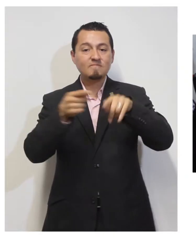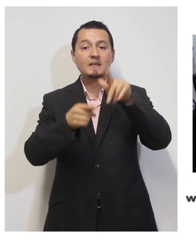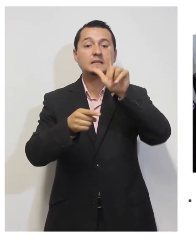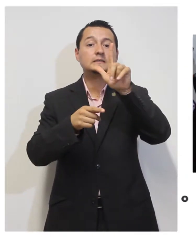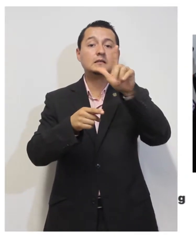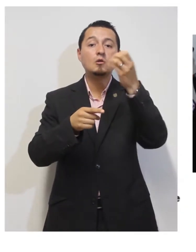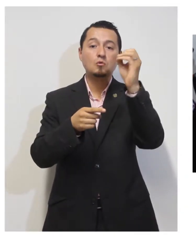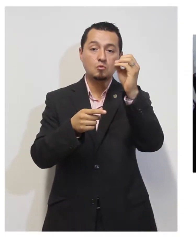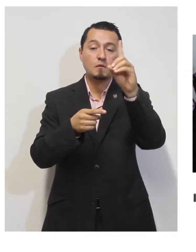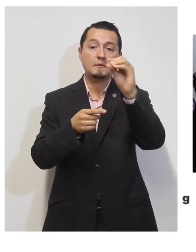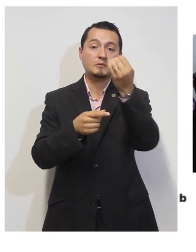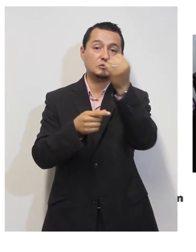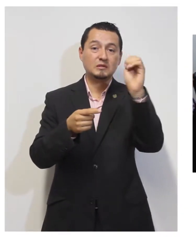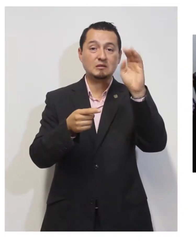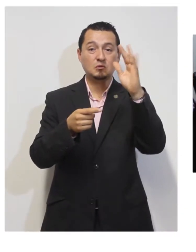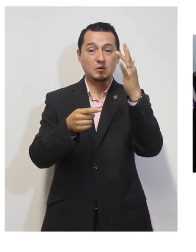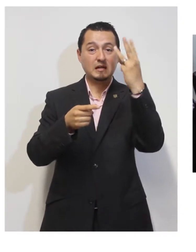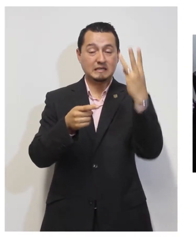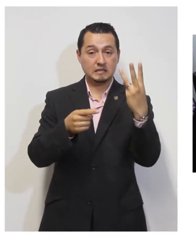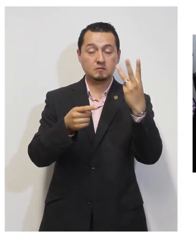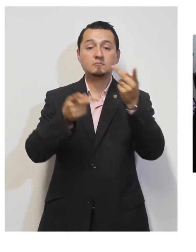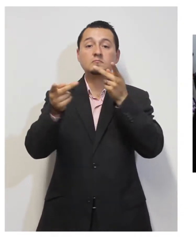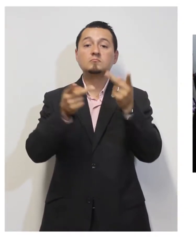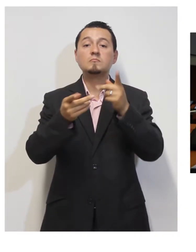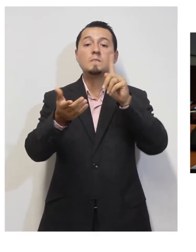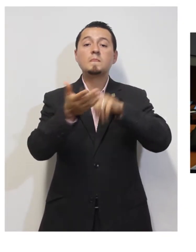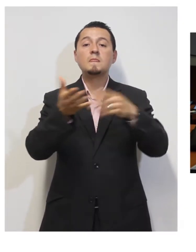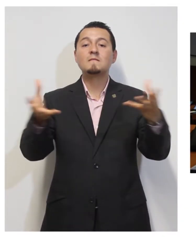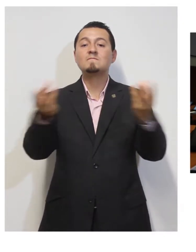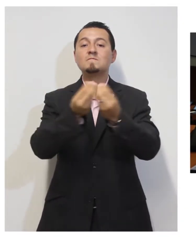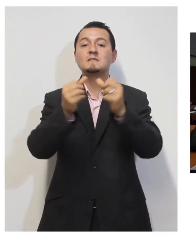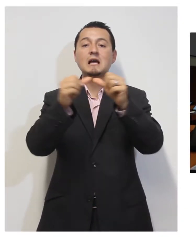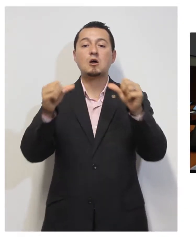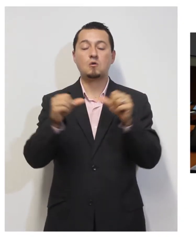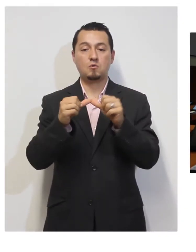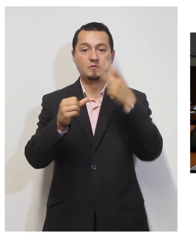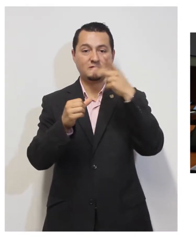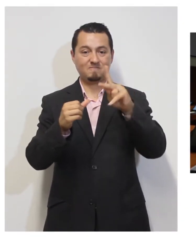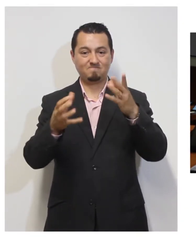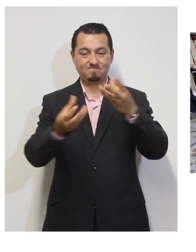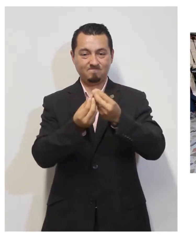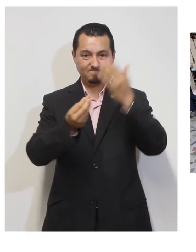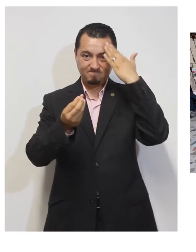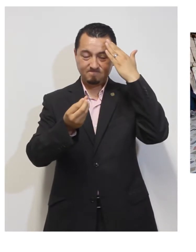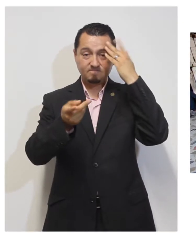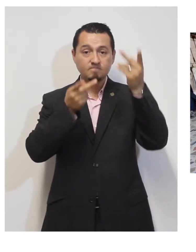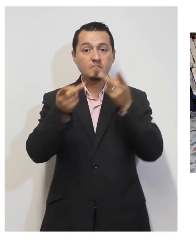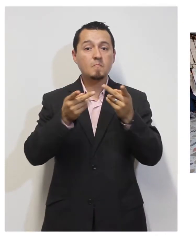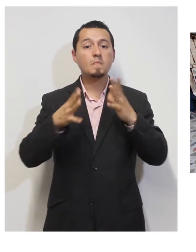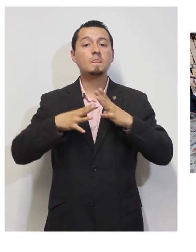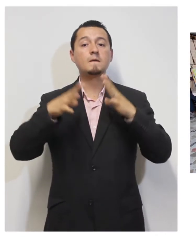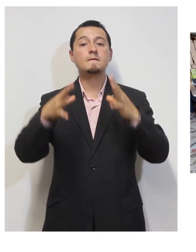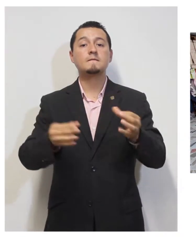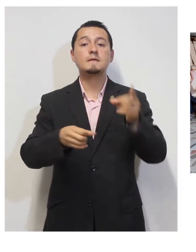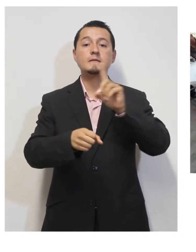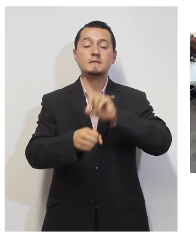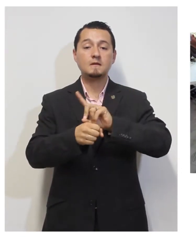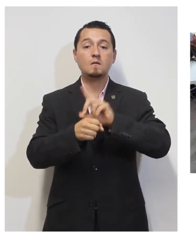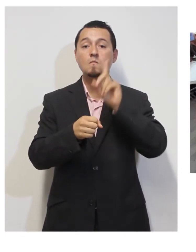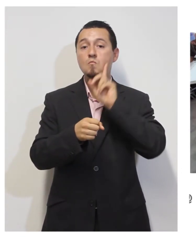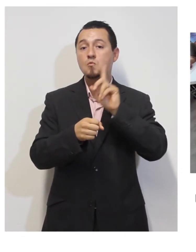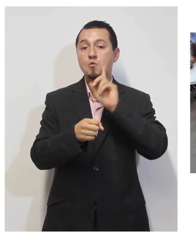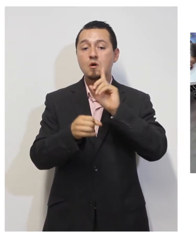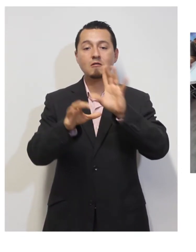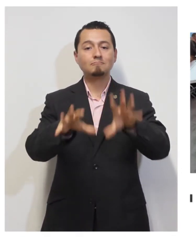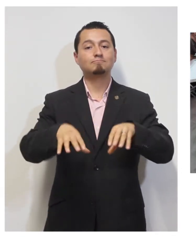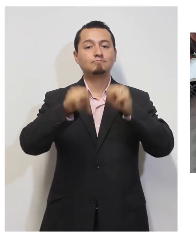de la inscripción 17 de octubre de 1953 en el muro central del Salón del Pleno, lo anterior en conmemoración del